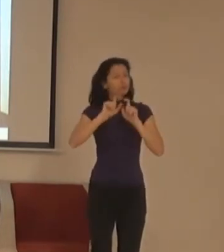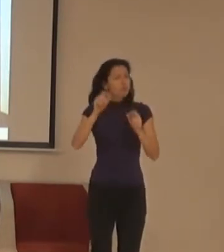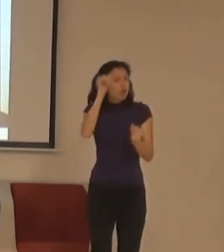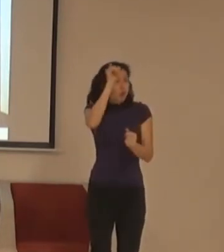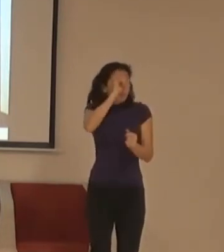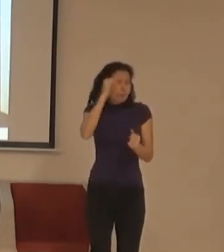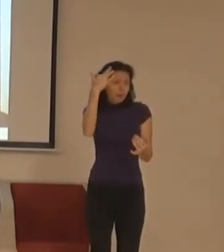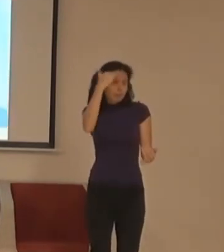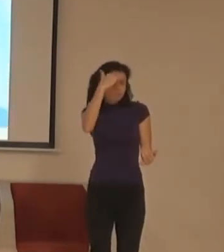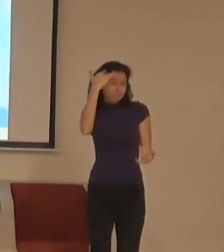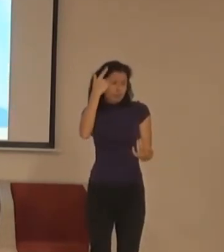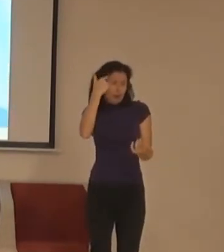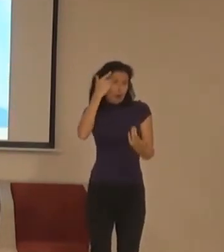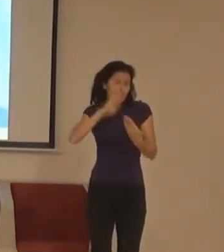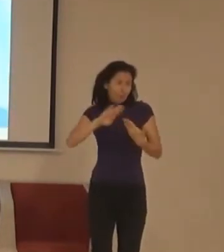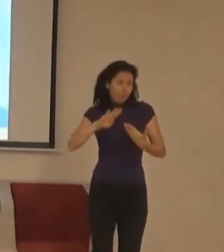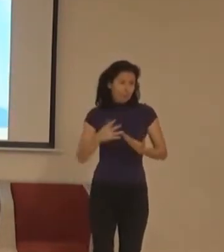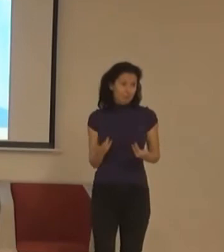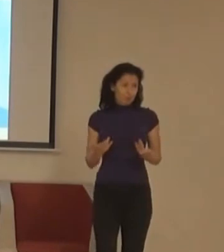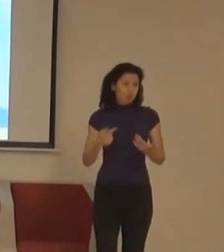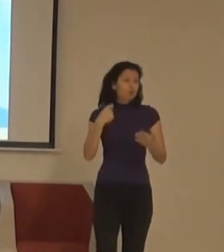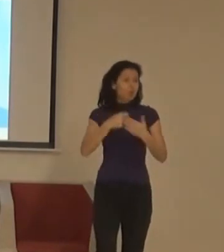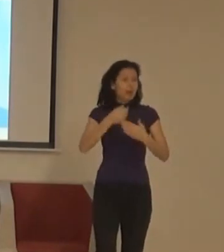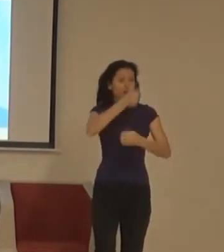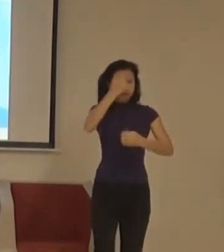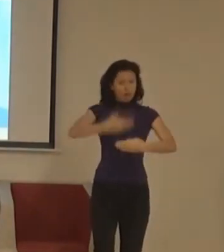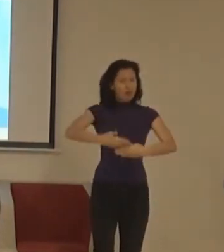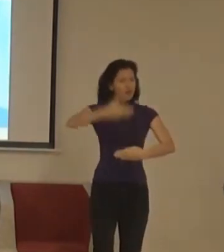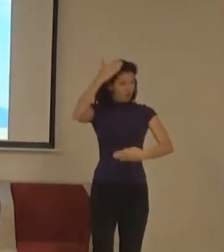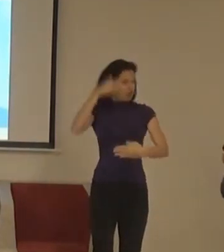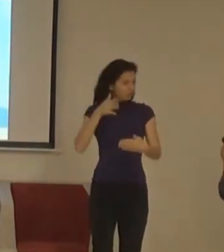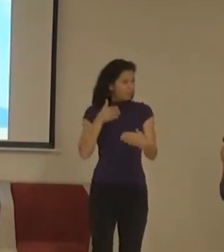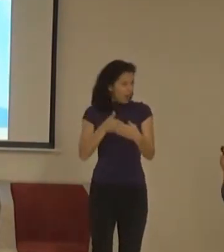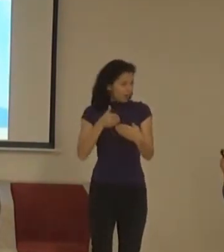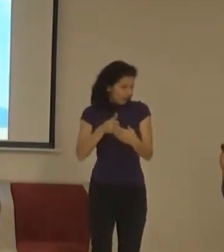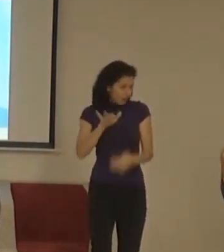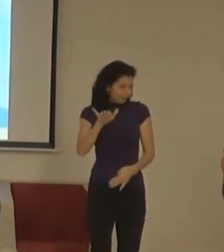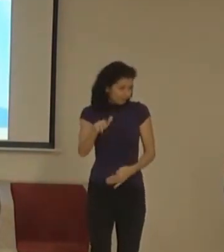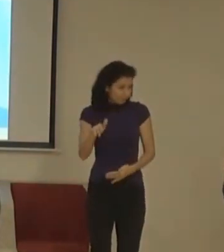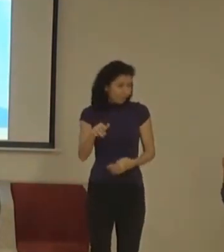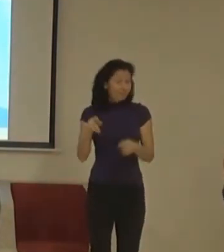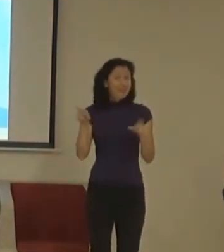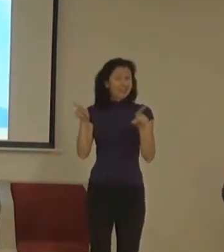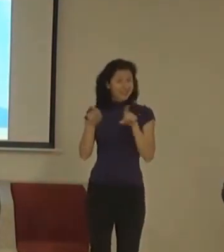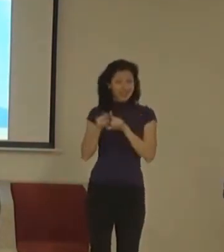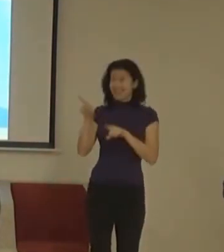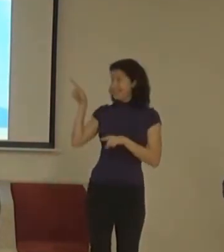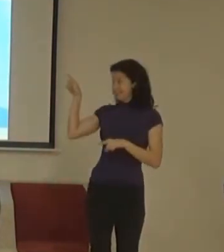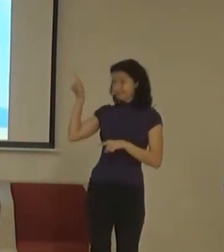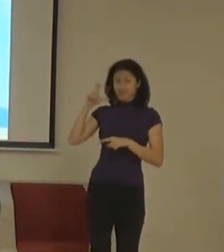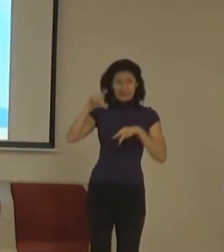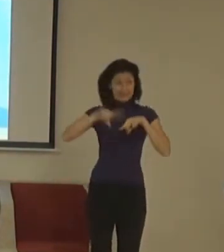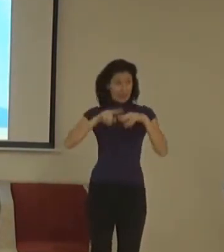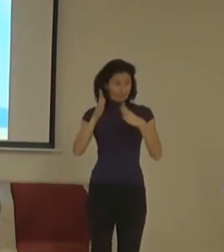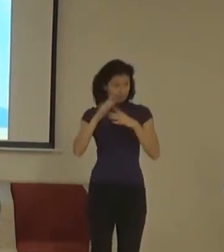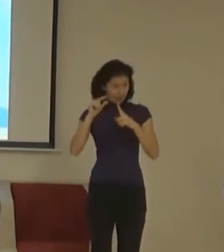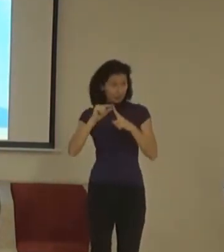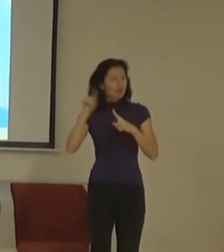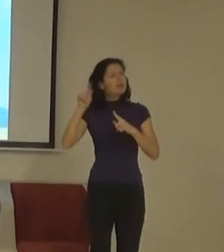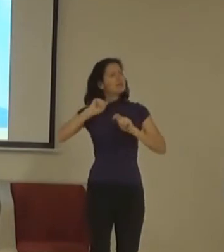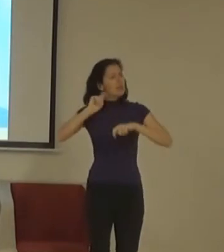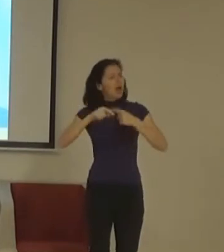bariérou pro mnoho z nás. Kemp, kromě toho, že pořádá hromadu výstav, workshopů a přednášek, má taky dost